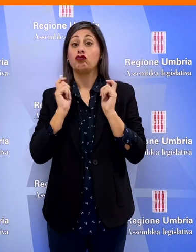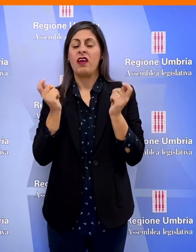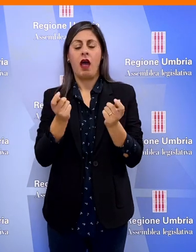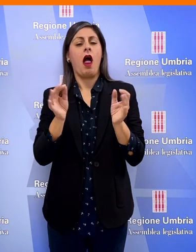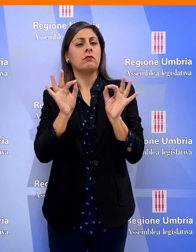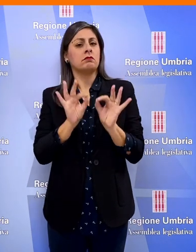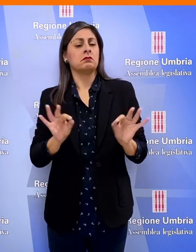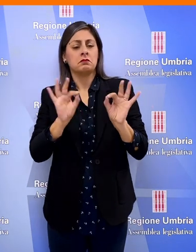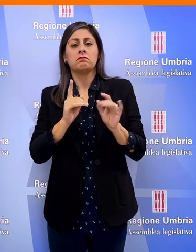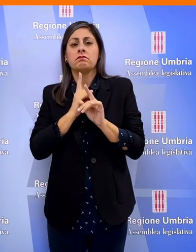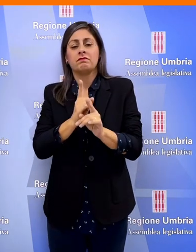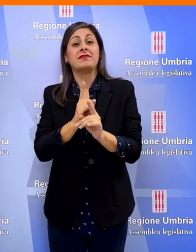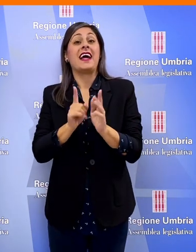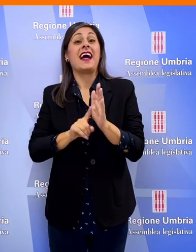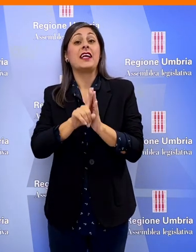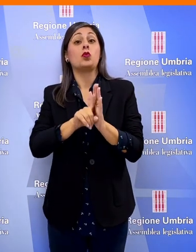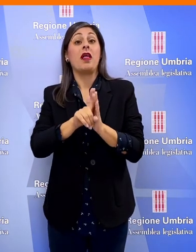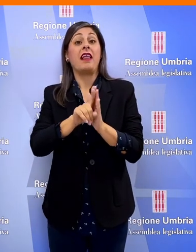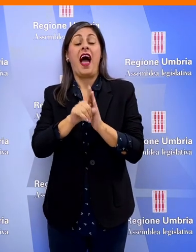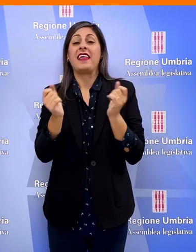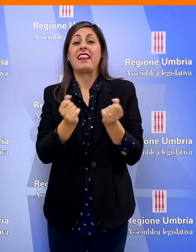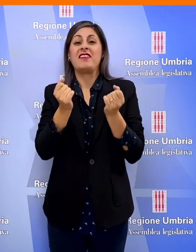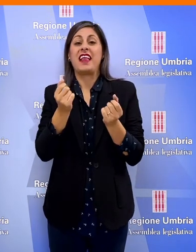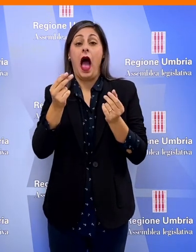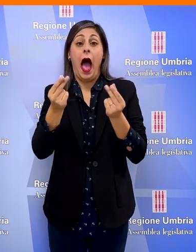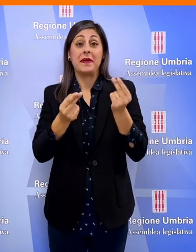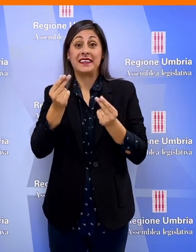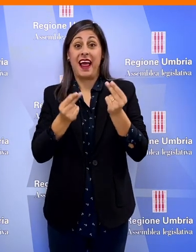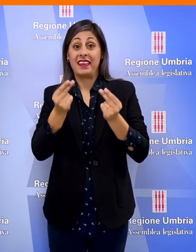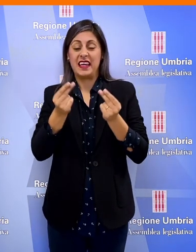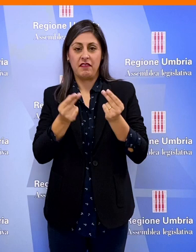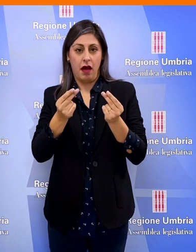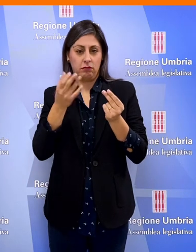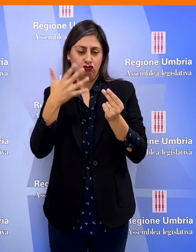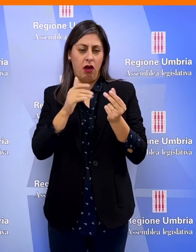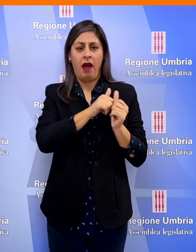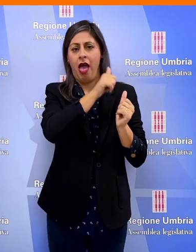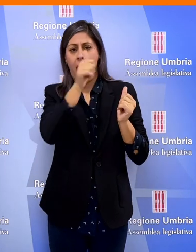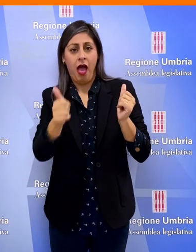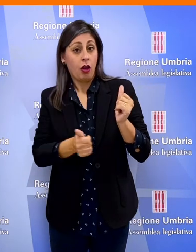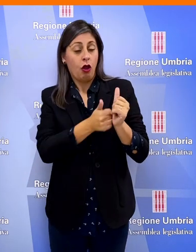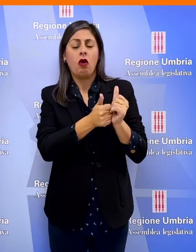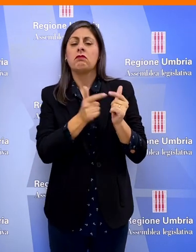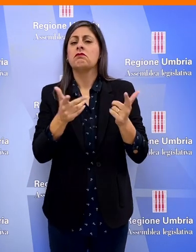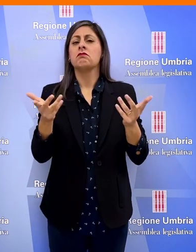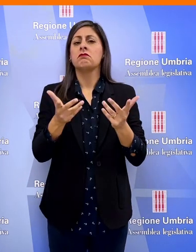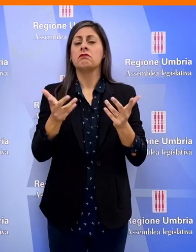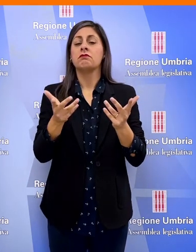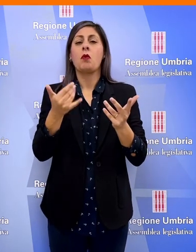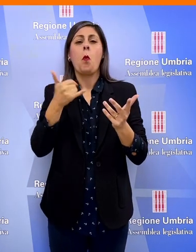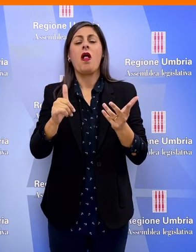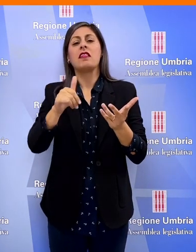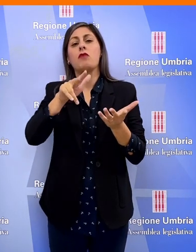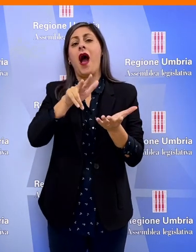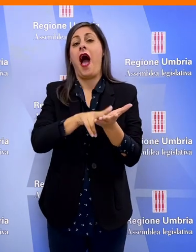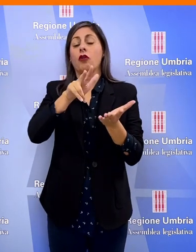predisposto sulla base dei risultati dell'interattività amministrativa realizzata nel corso dell'anno rappresenta l'ultimo